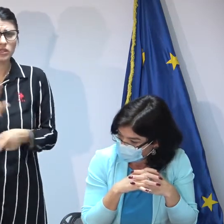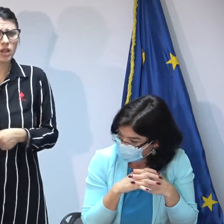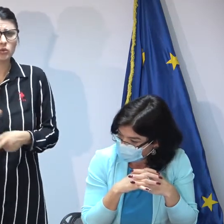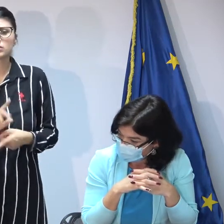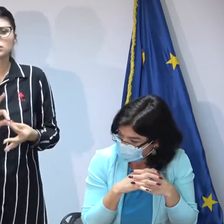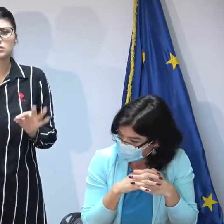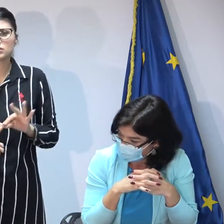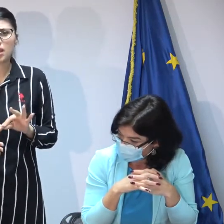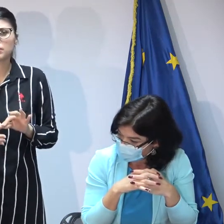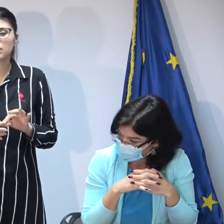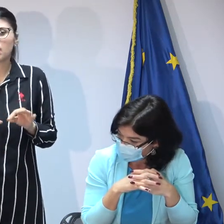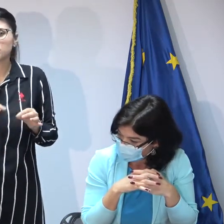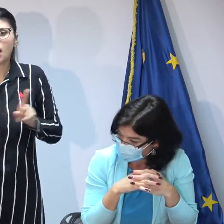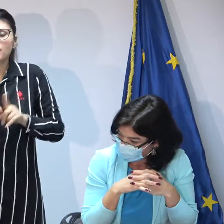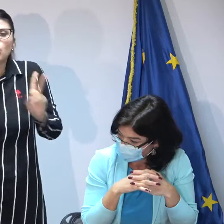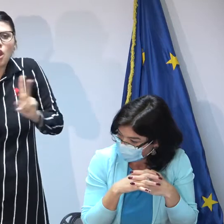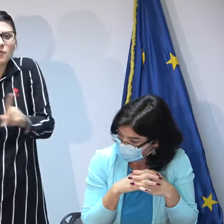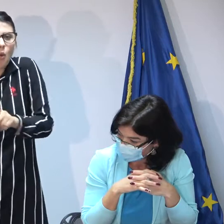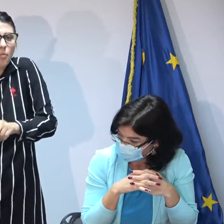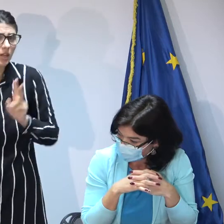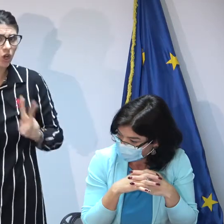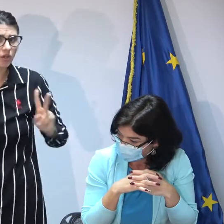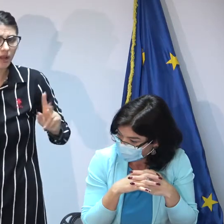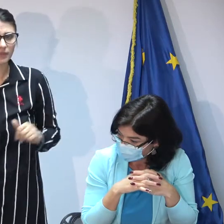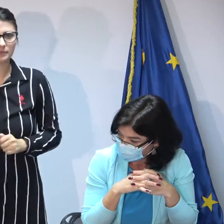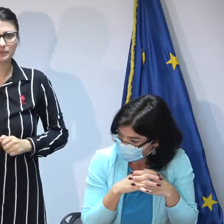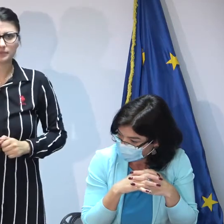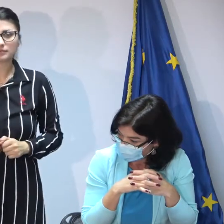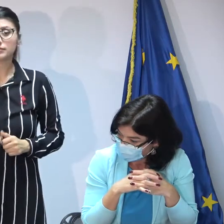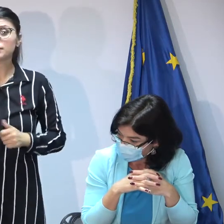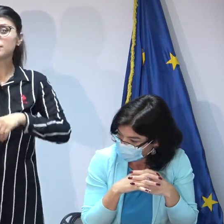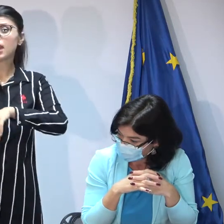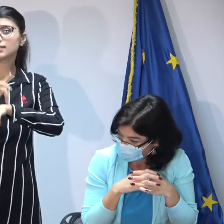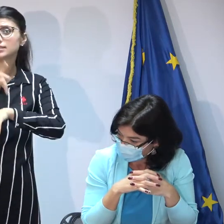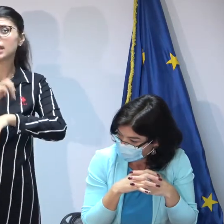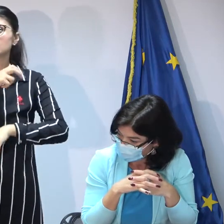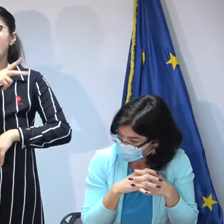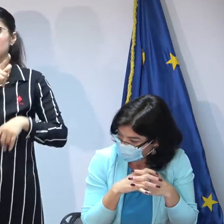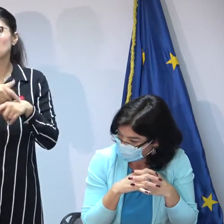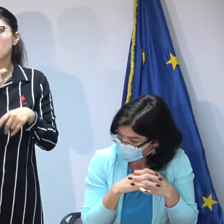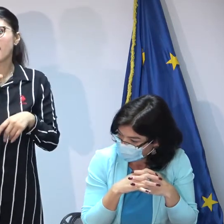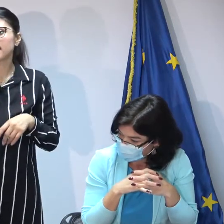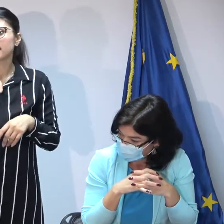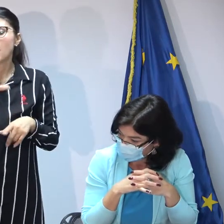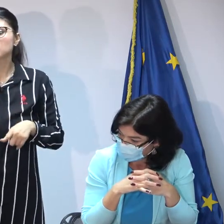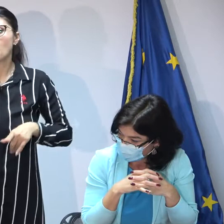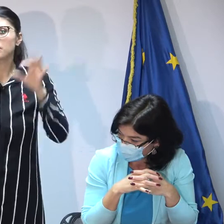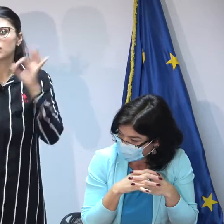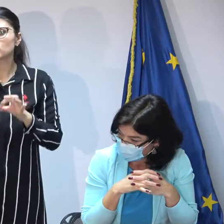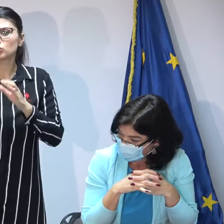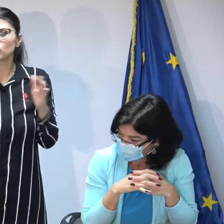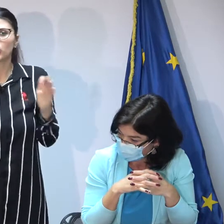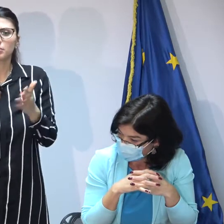înseamnă apartenența legală la o familie asistența maternală este o măsură tranzitorie pentru a